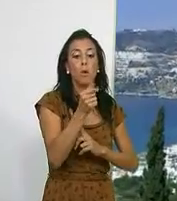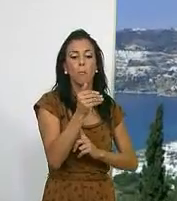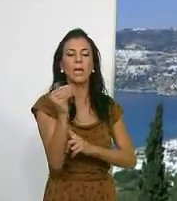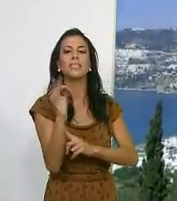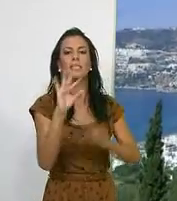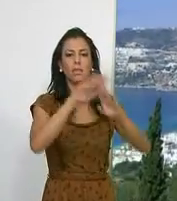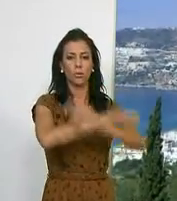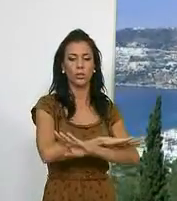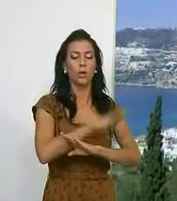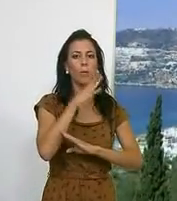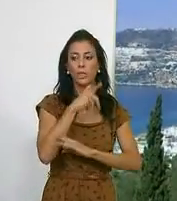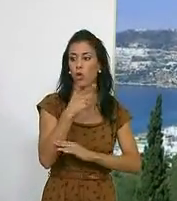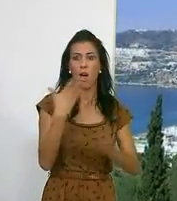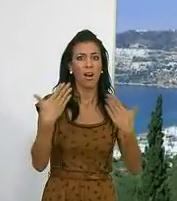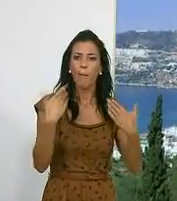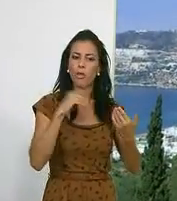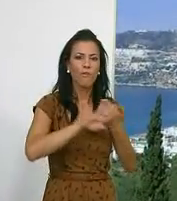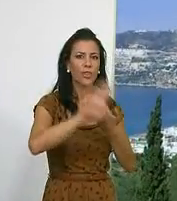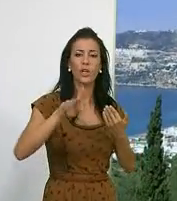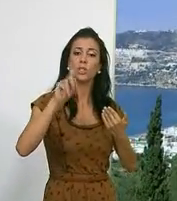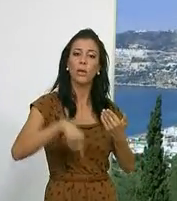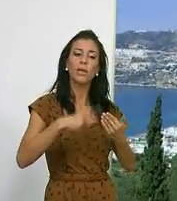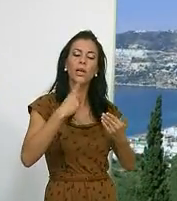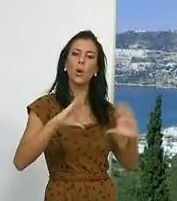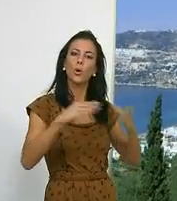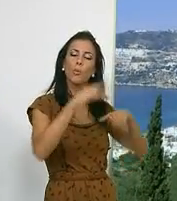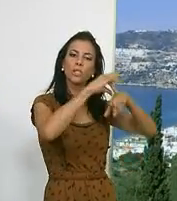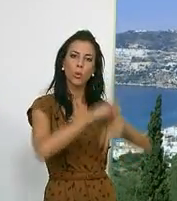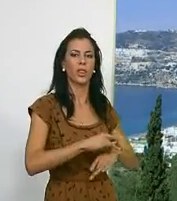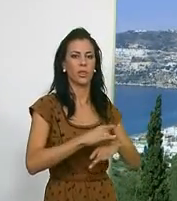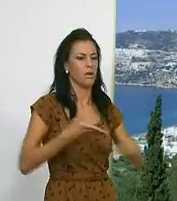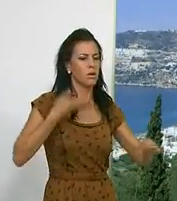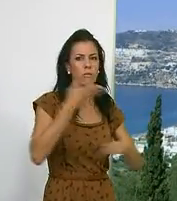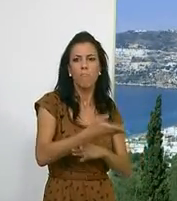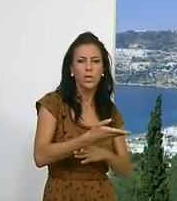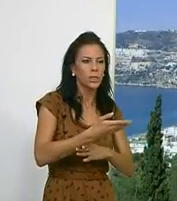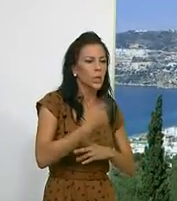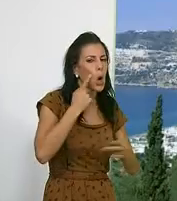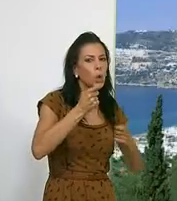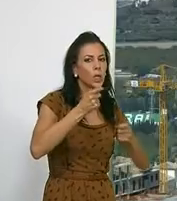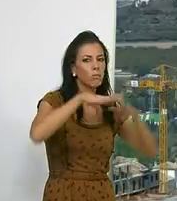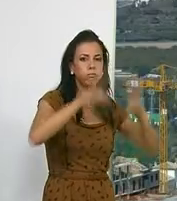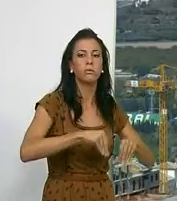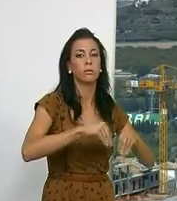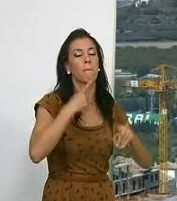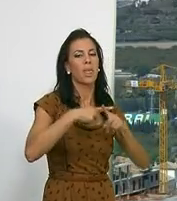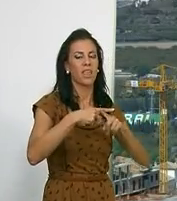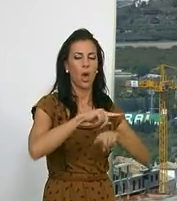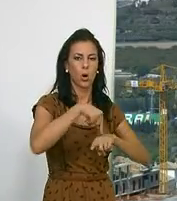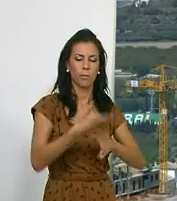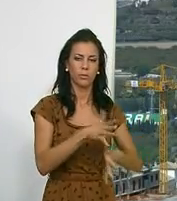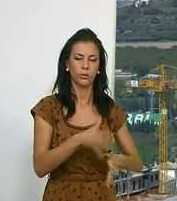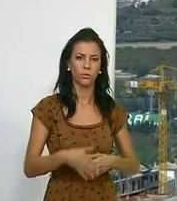Gracias a la rápida intervención de los vecinos y el cuerpo de seguridad se pudo controlar en poco más de media hora.